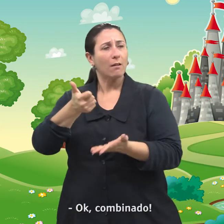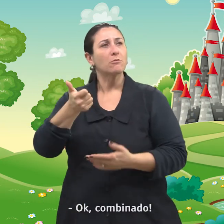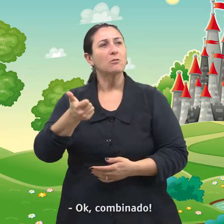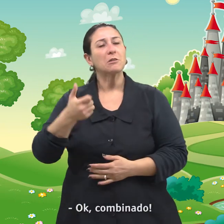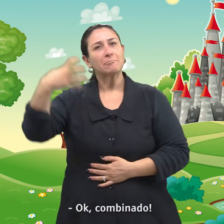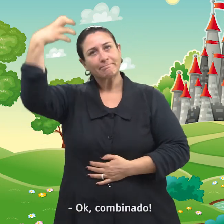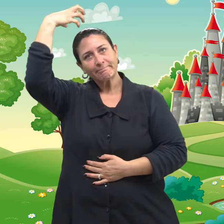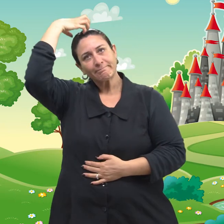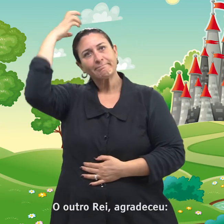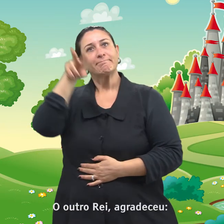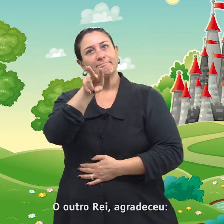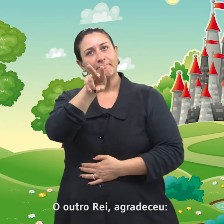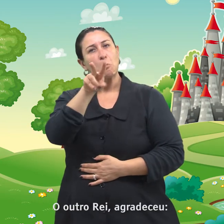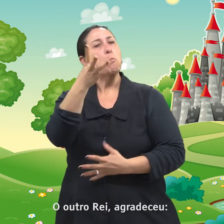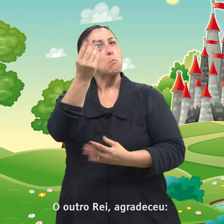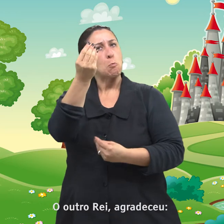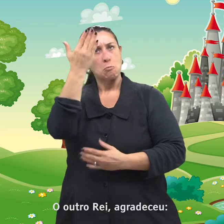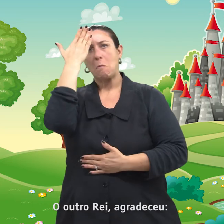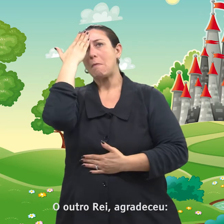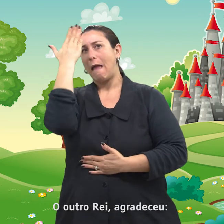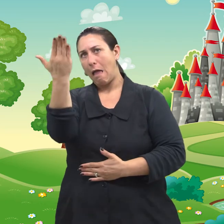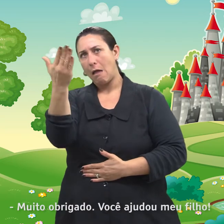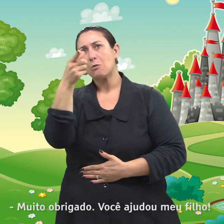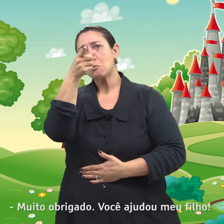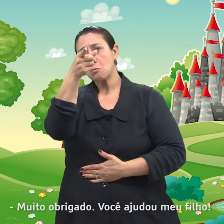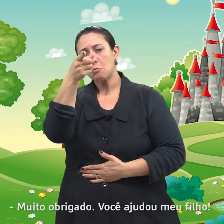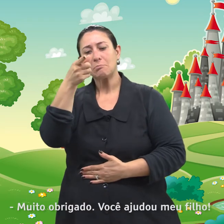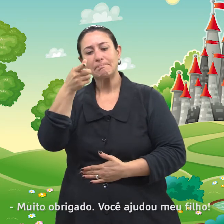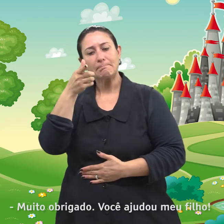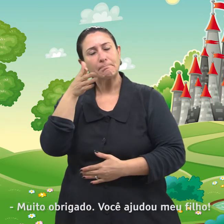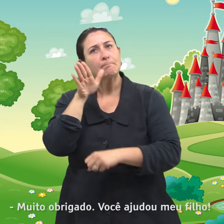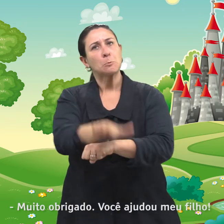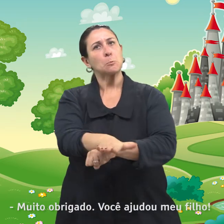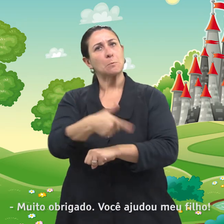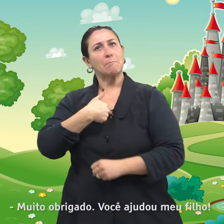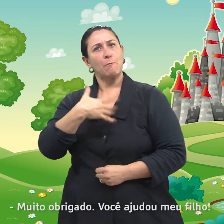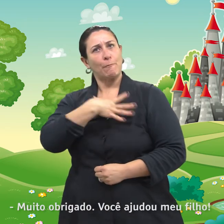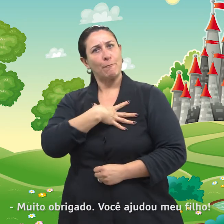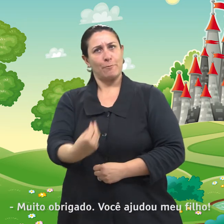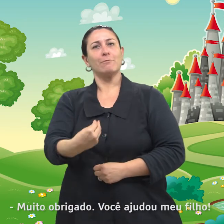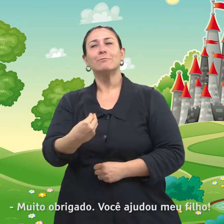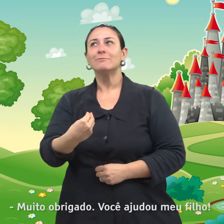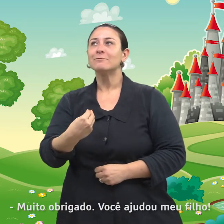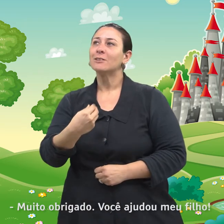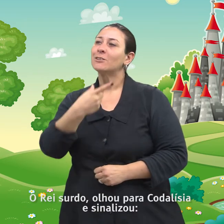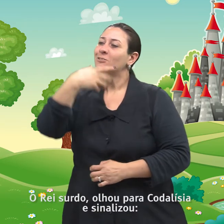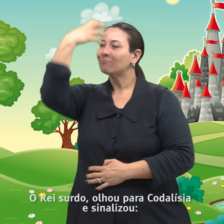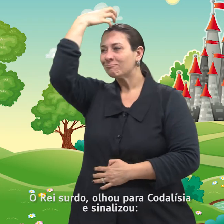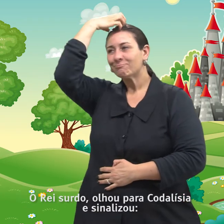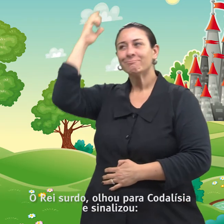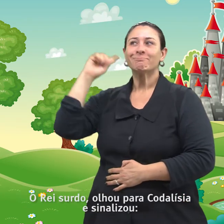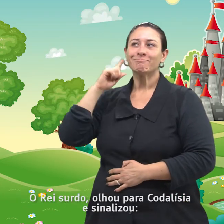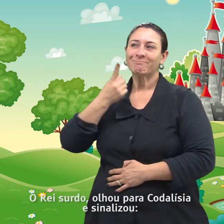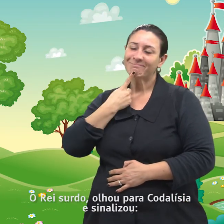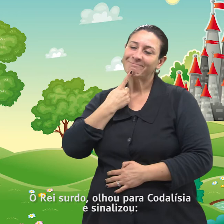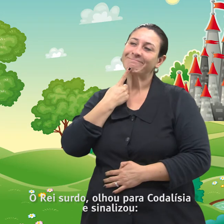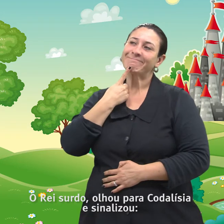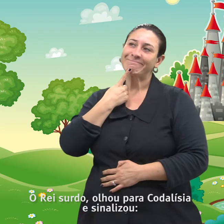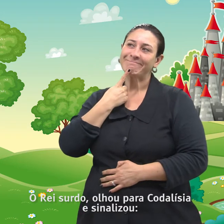Combinado. O outro rei agradeceu. Muito obrigado. Você ajudou meu filho. O rei surdo olhou para